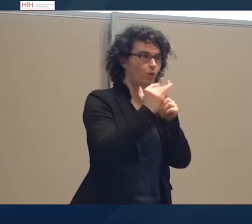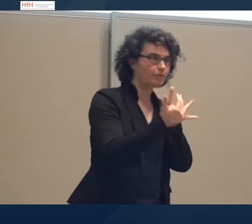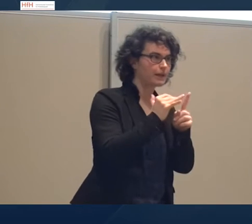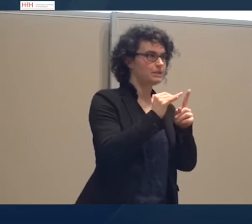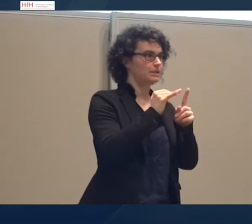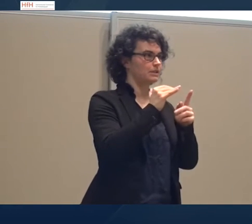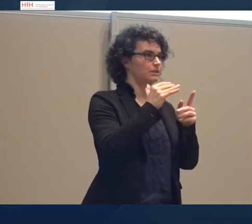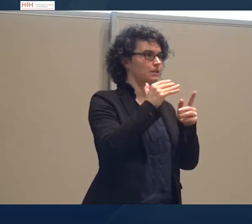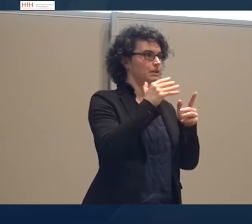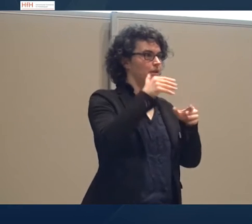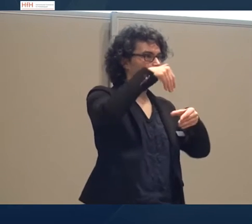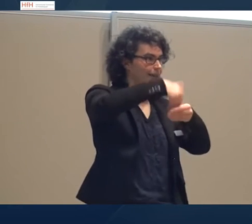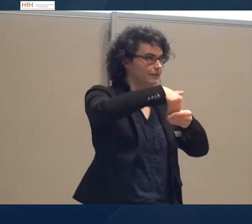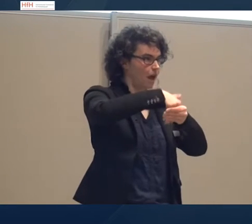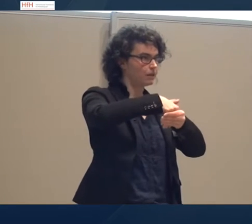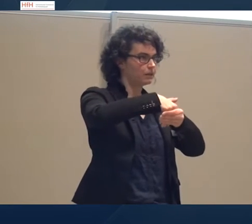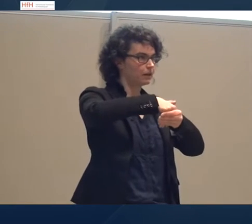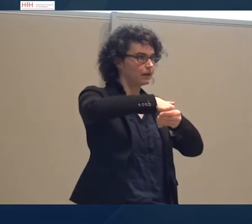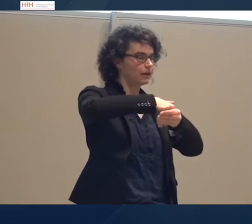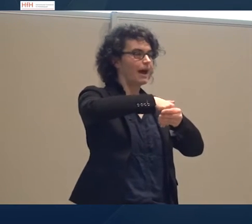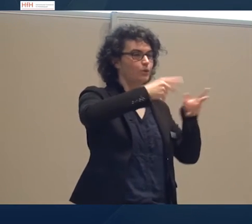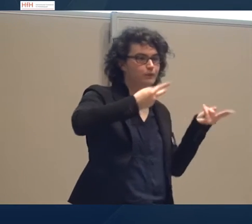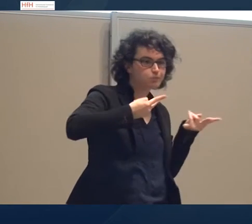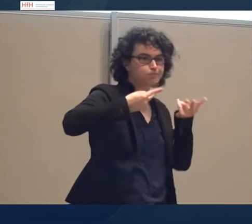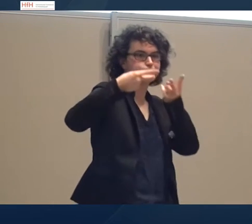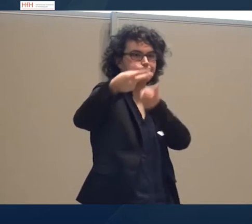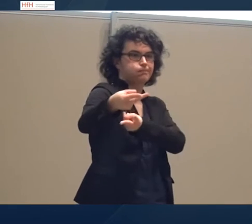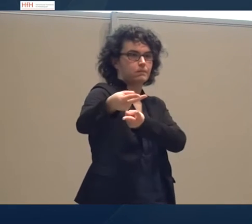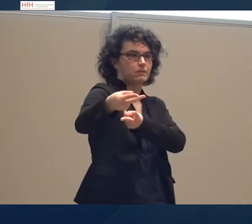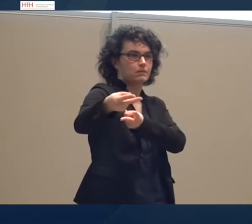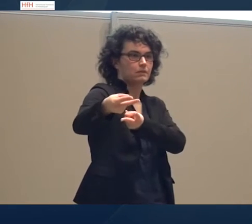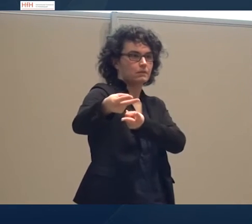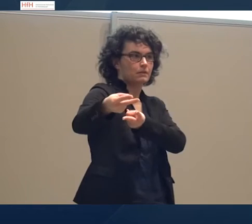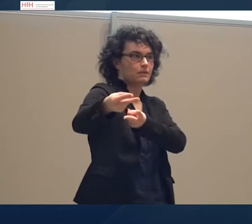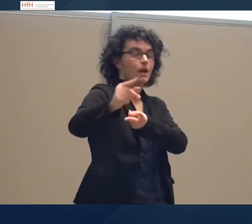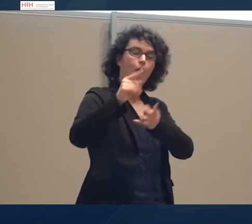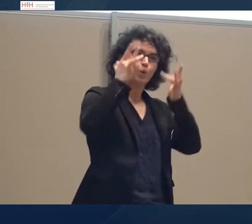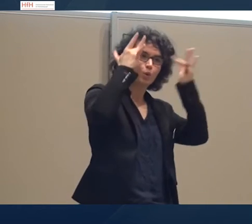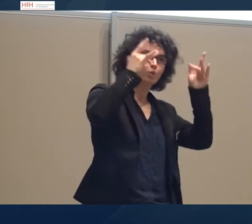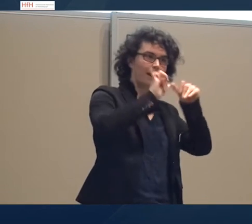ausgedrückt werden, auch kulturelle Informationen.